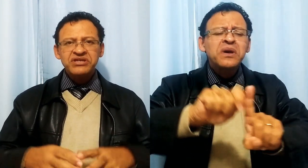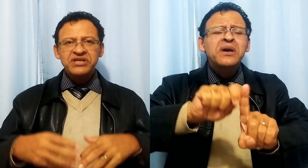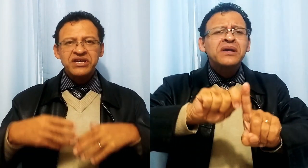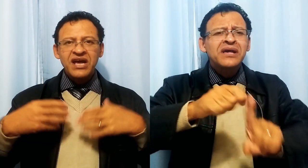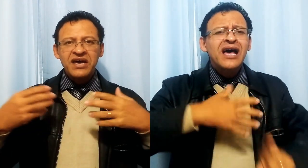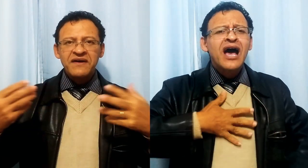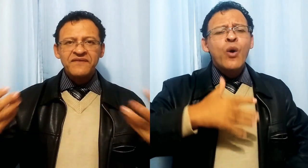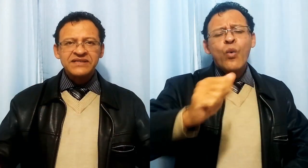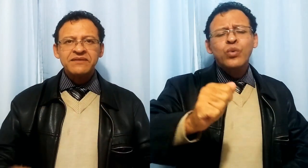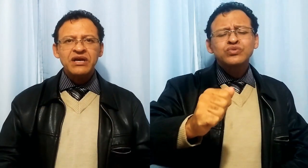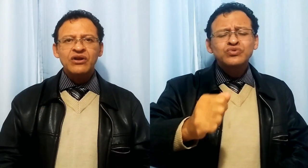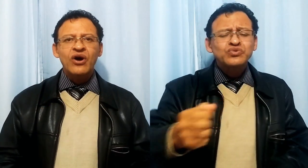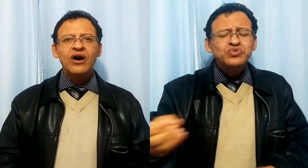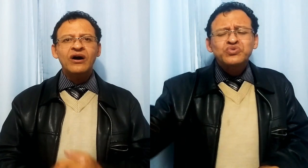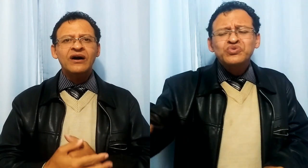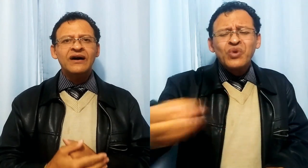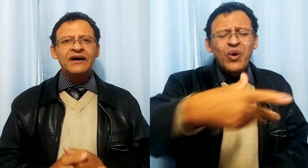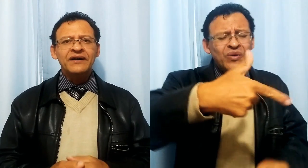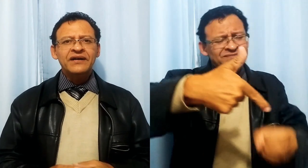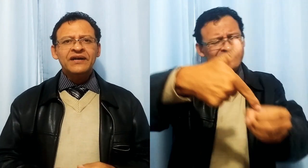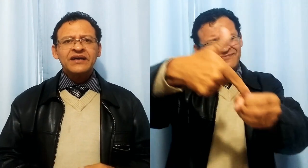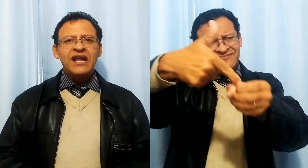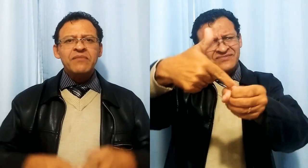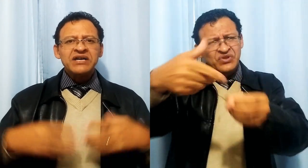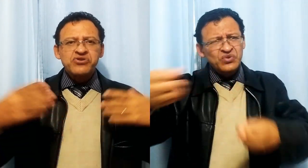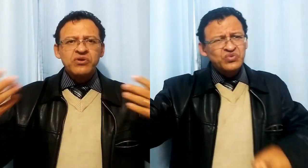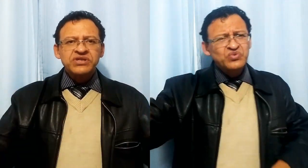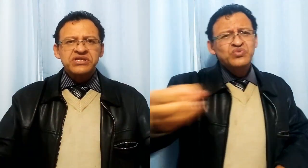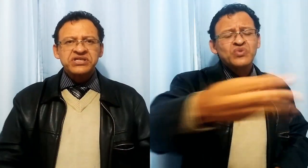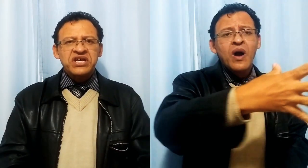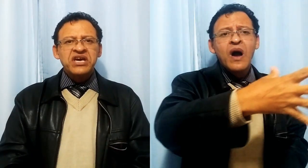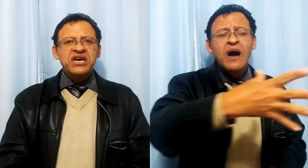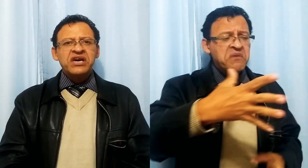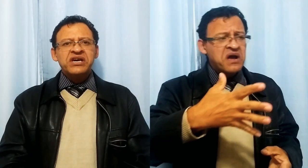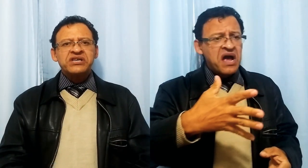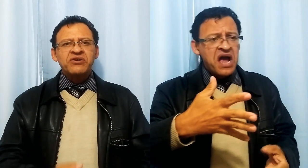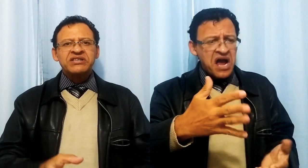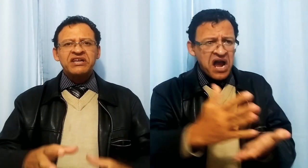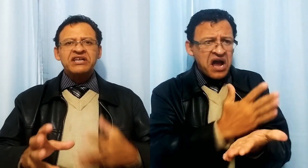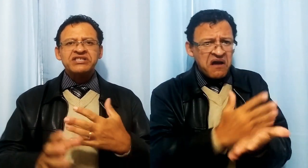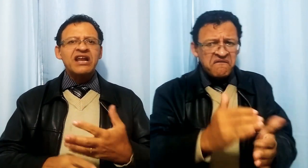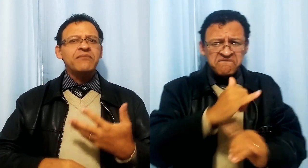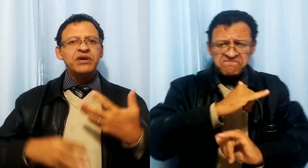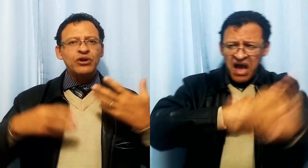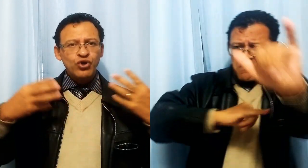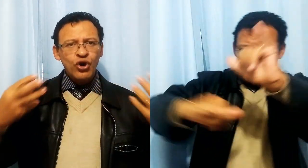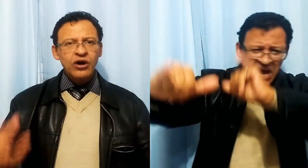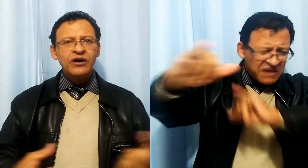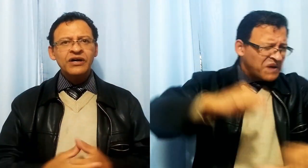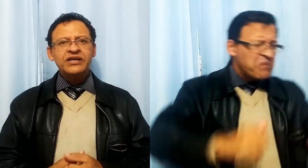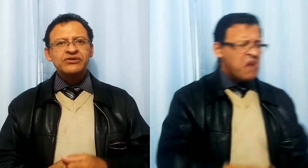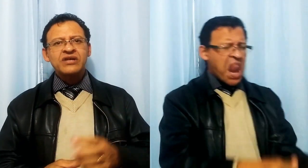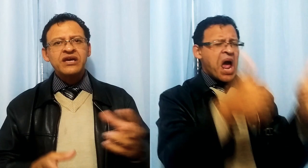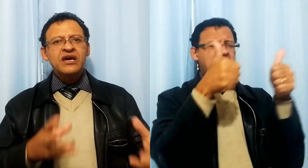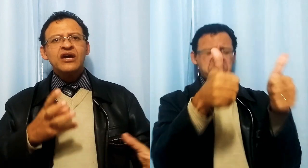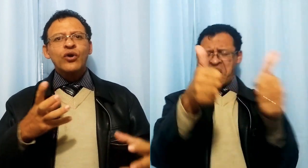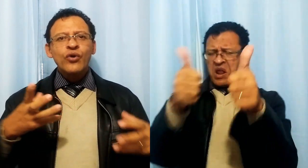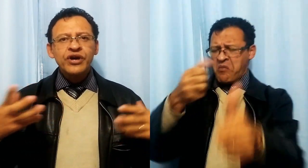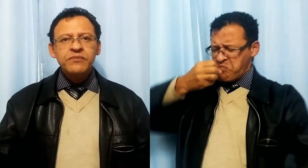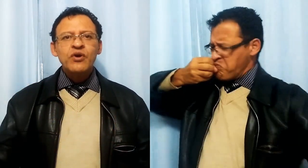dizem que ela vai ser melhor, que ela mais consistente, a octanagem dela é melhor, isso daí coíbe